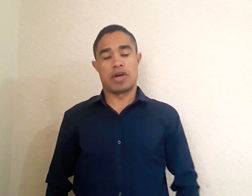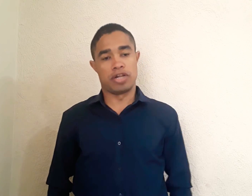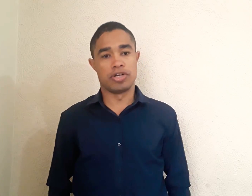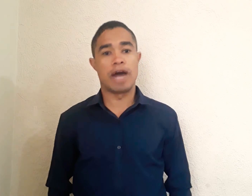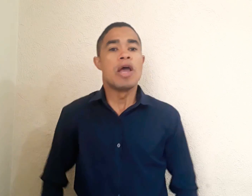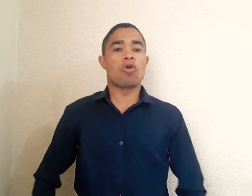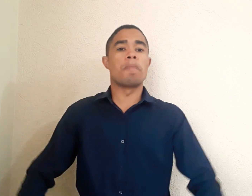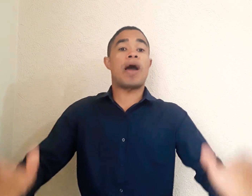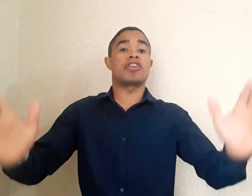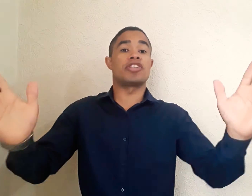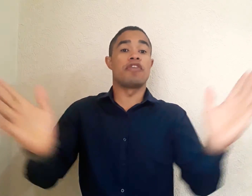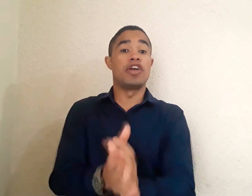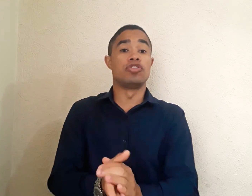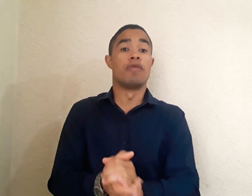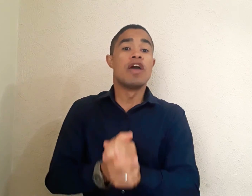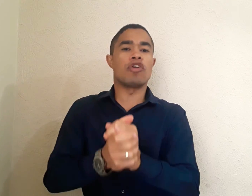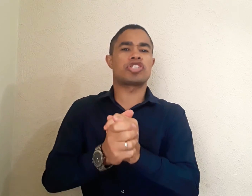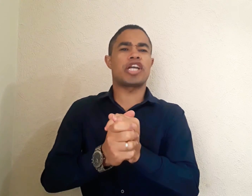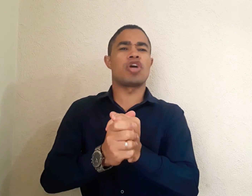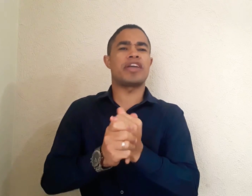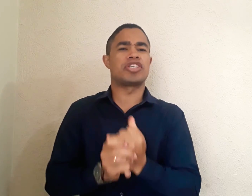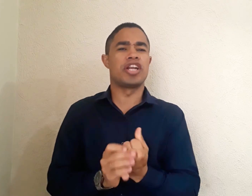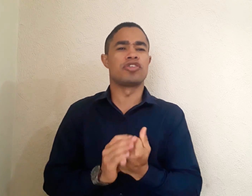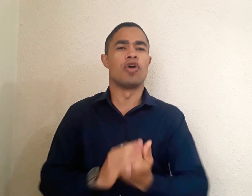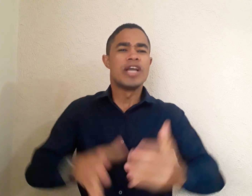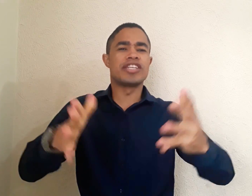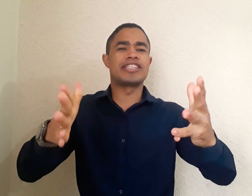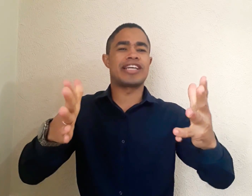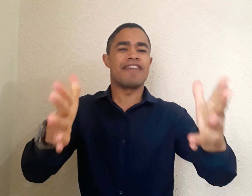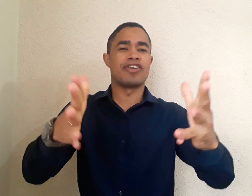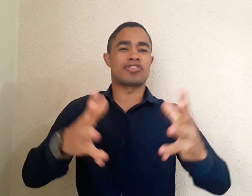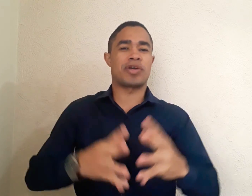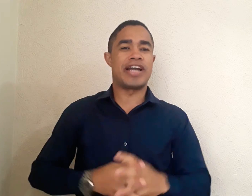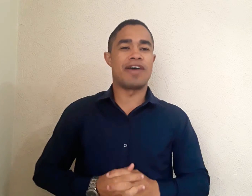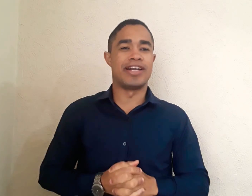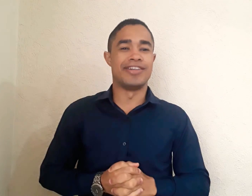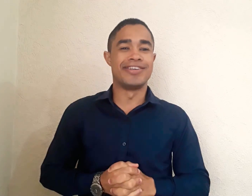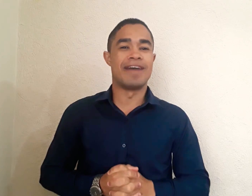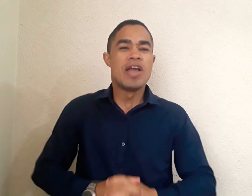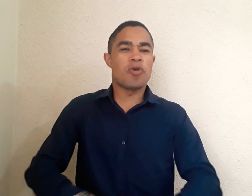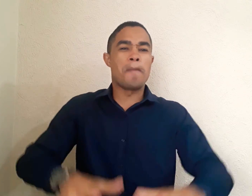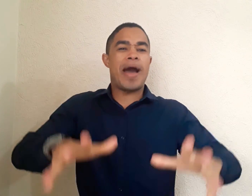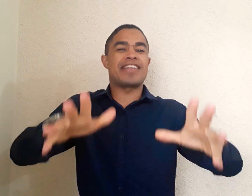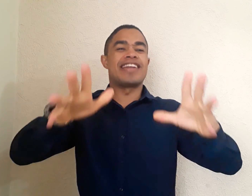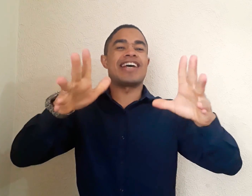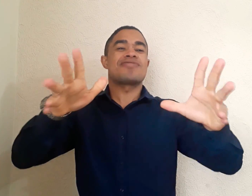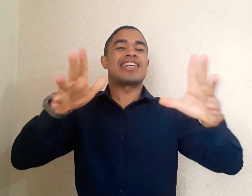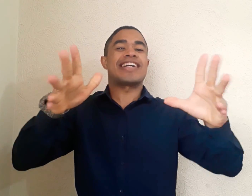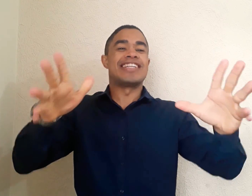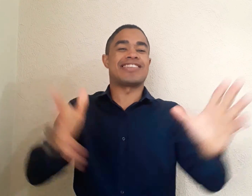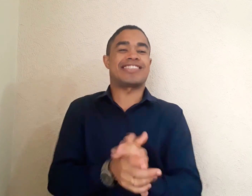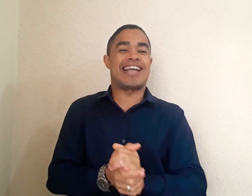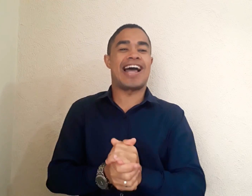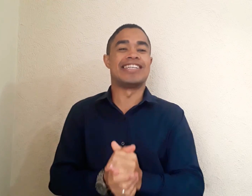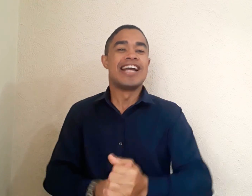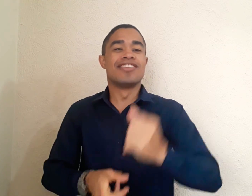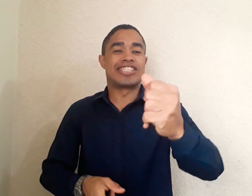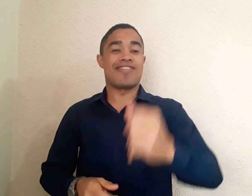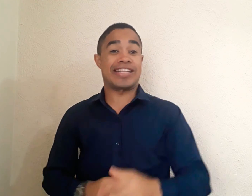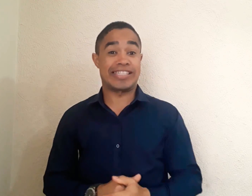aleluia Compartilhe este vídeo Você que não é inscrito Se inscreva no nosso canal, aleluia Compartilhe nas suas redes sociais No seu WhatsApp